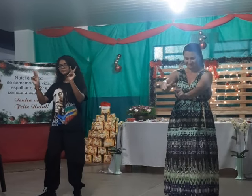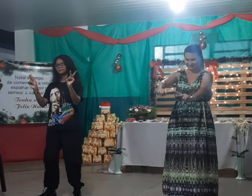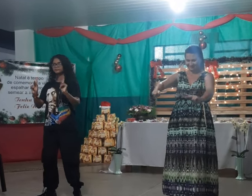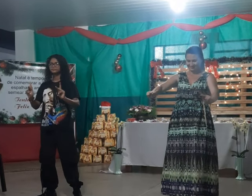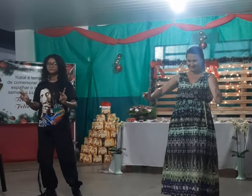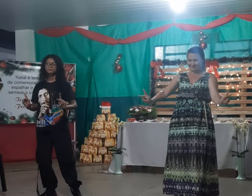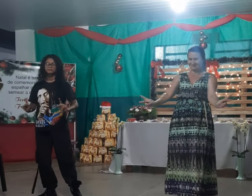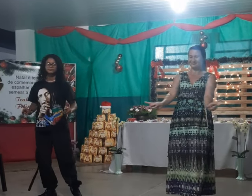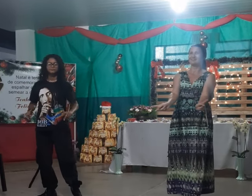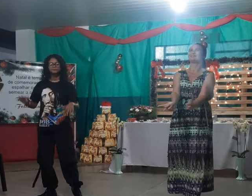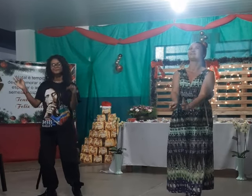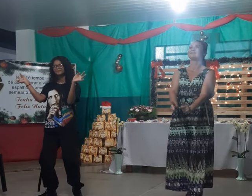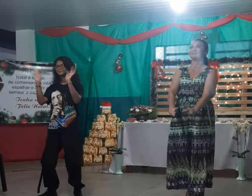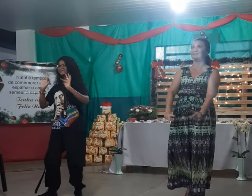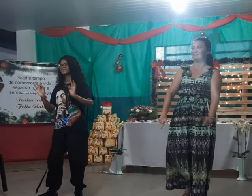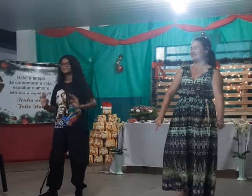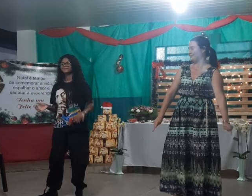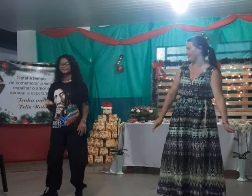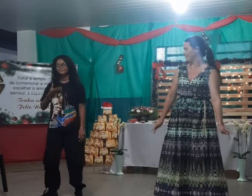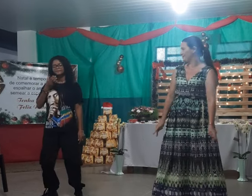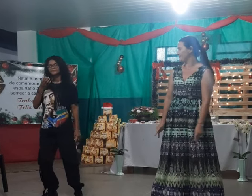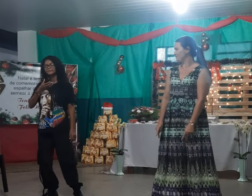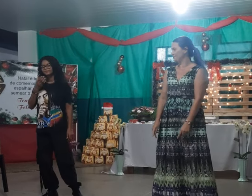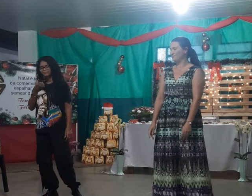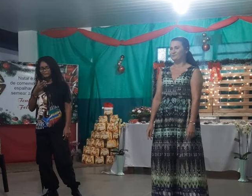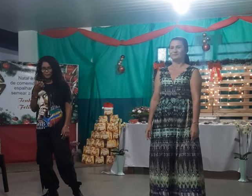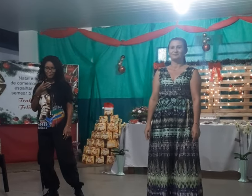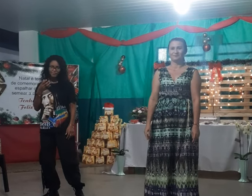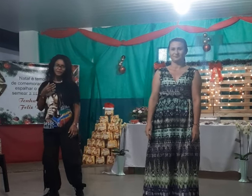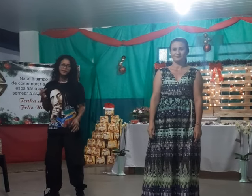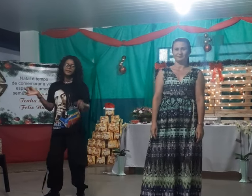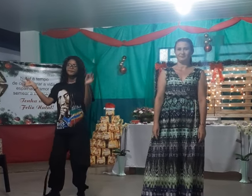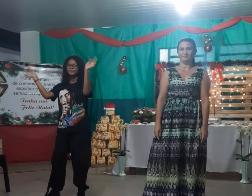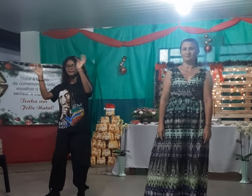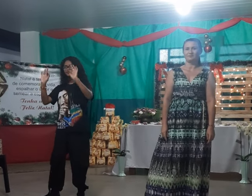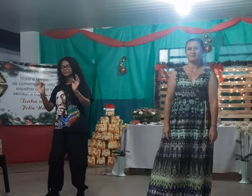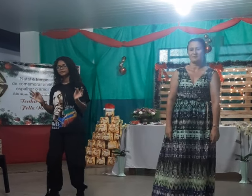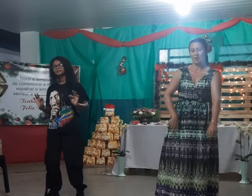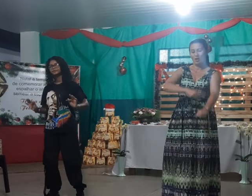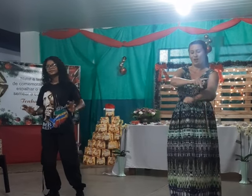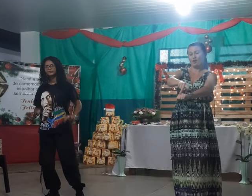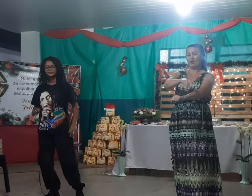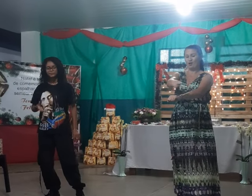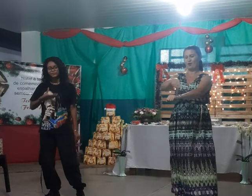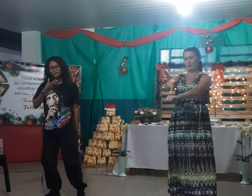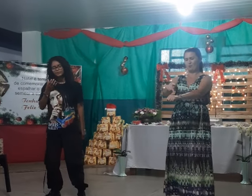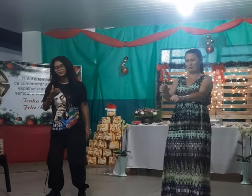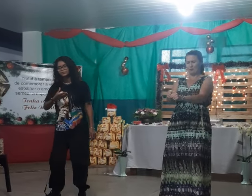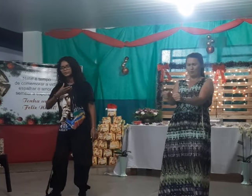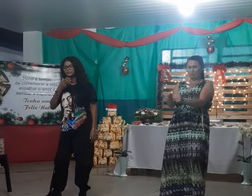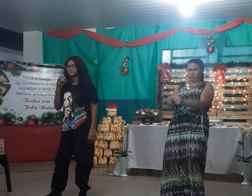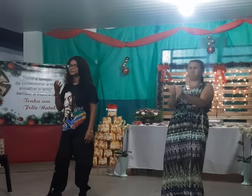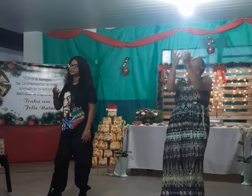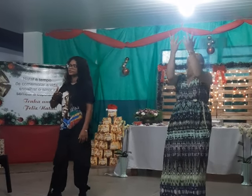festa e também,